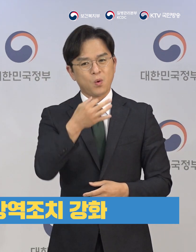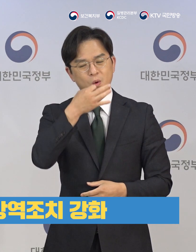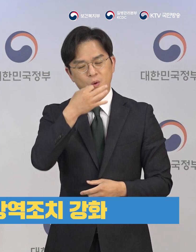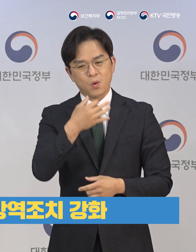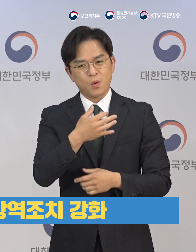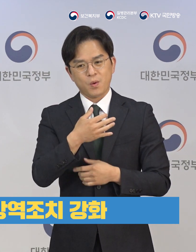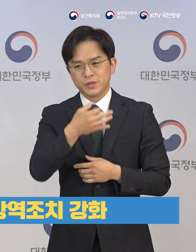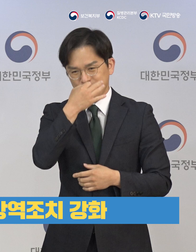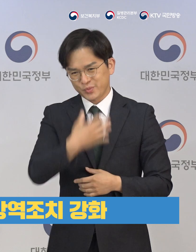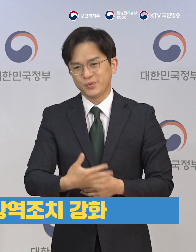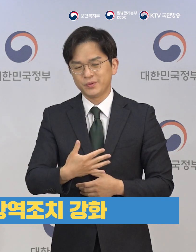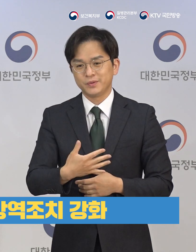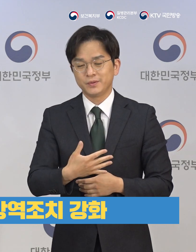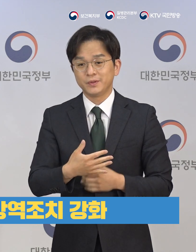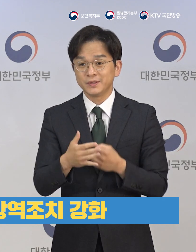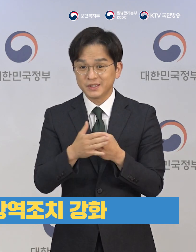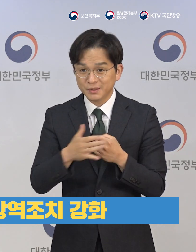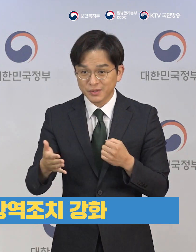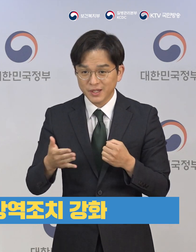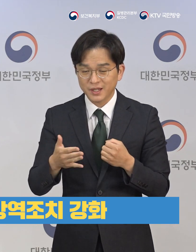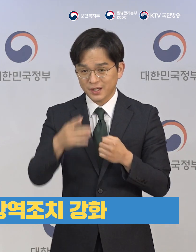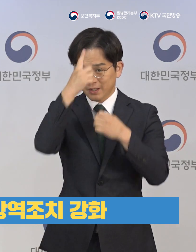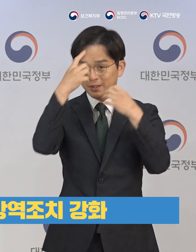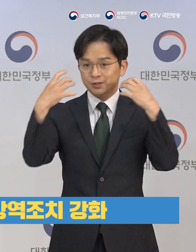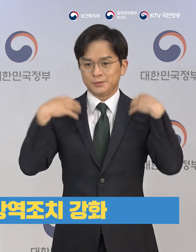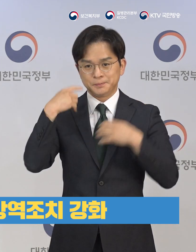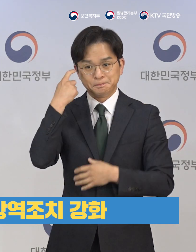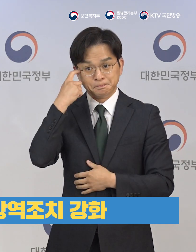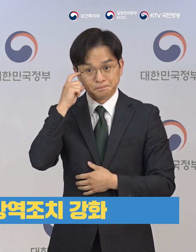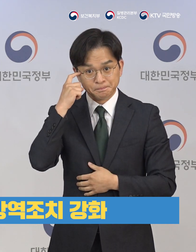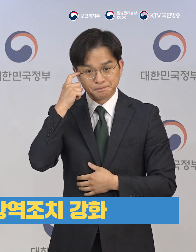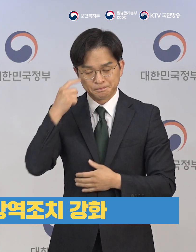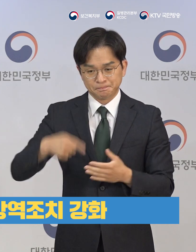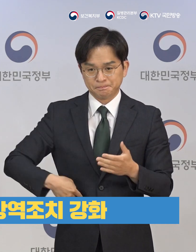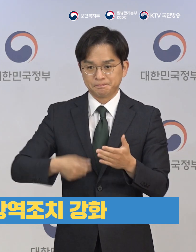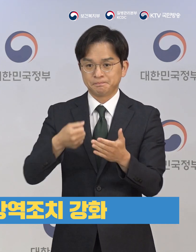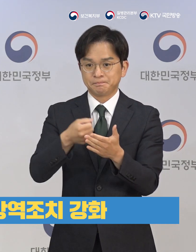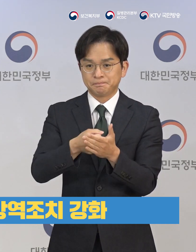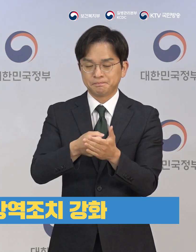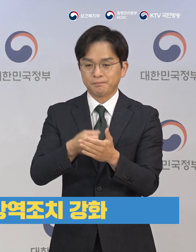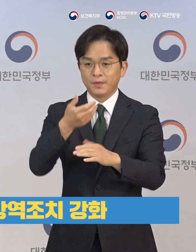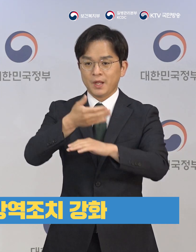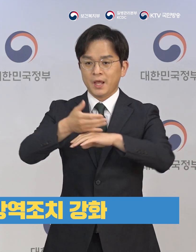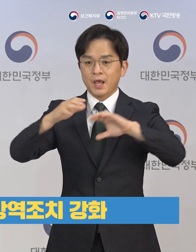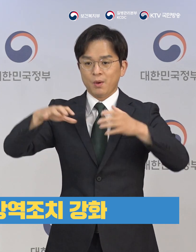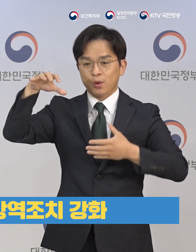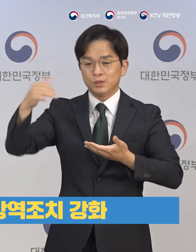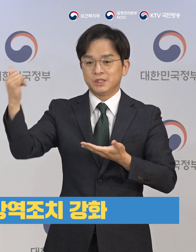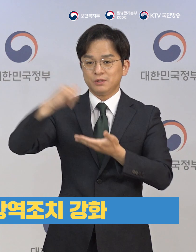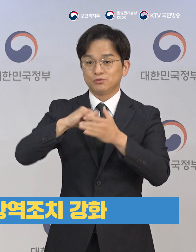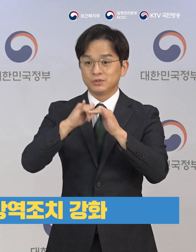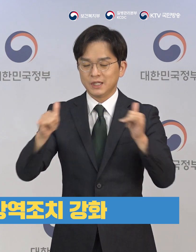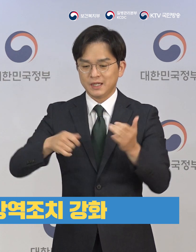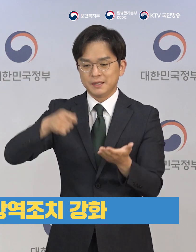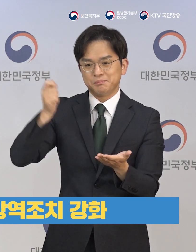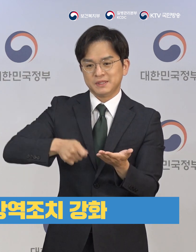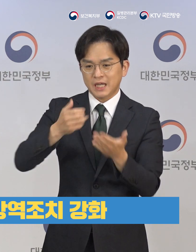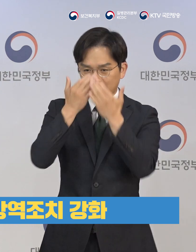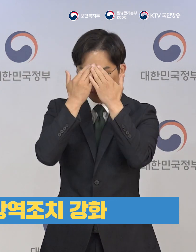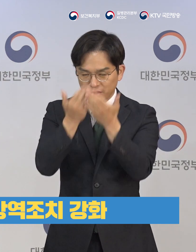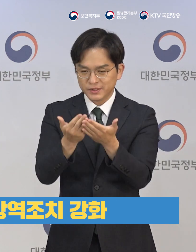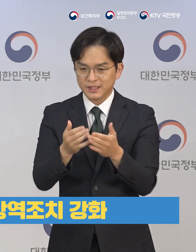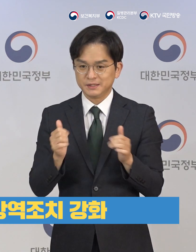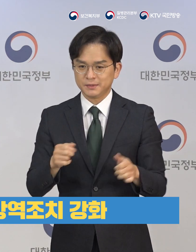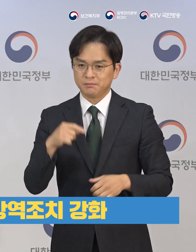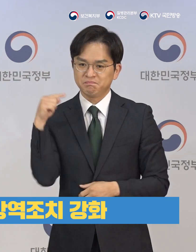이에 따라 정부는 해외입국자 중 확진 환자가 급증하는 국가에 대해서는 면제 제도의